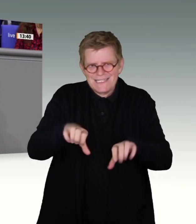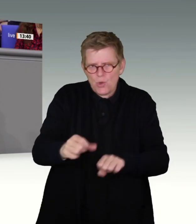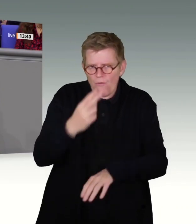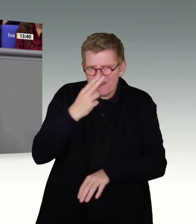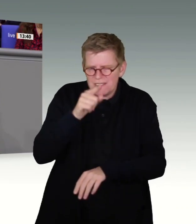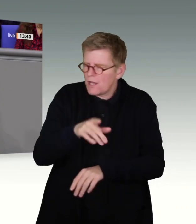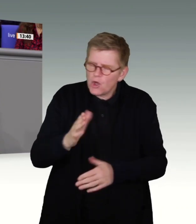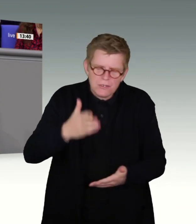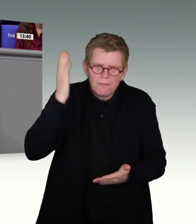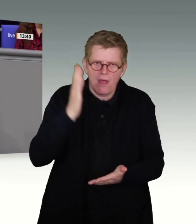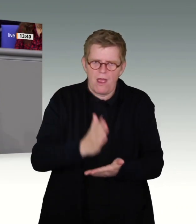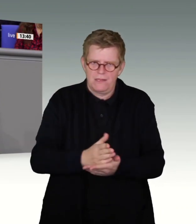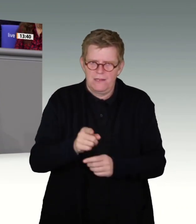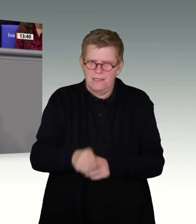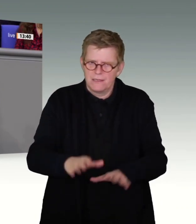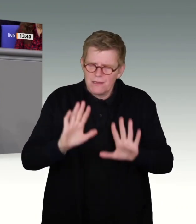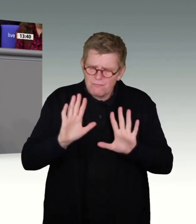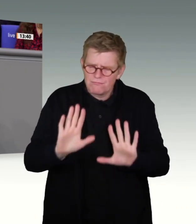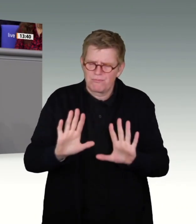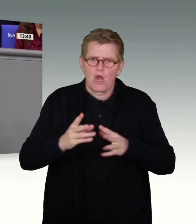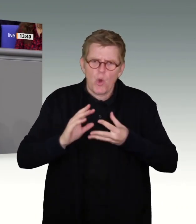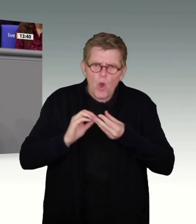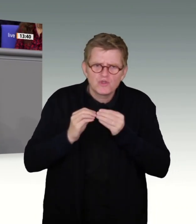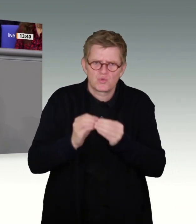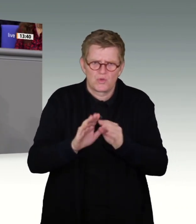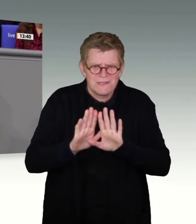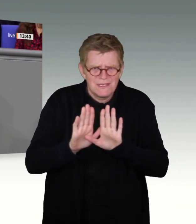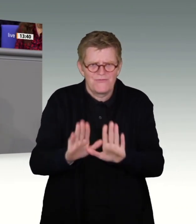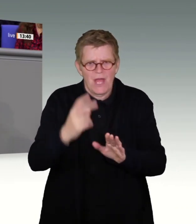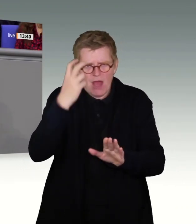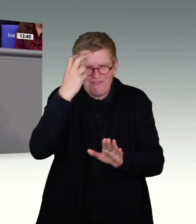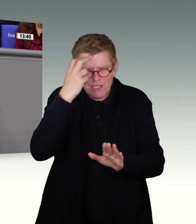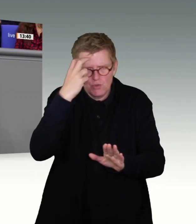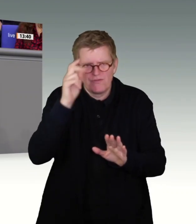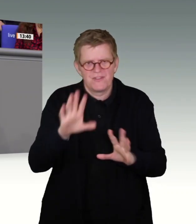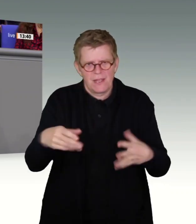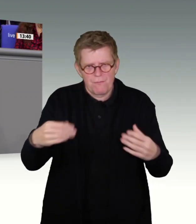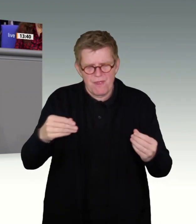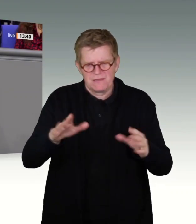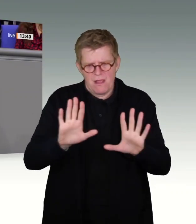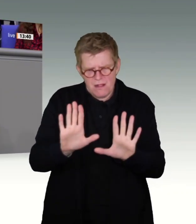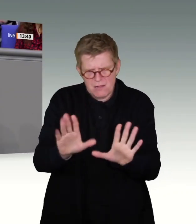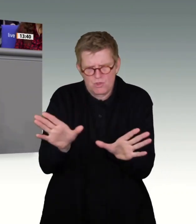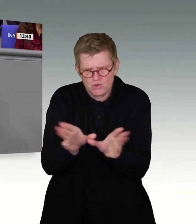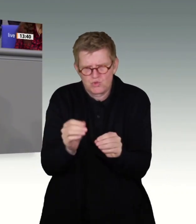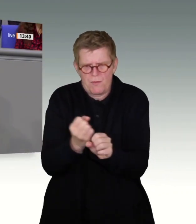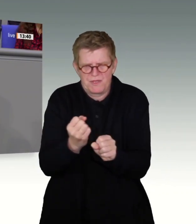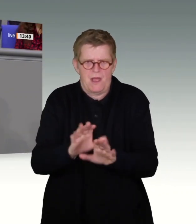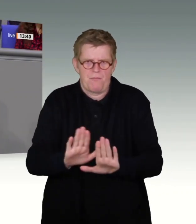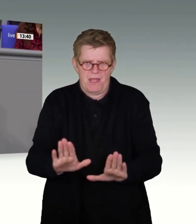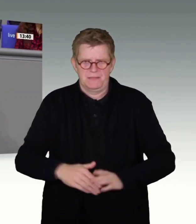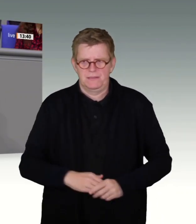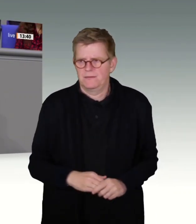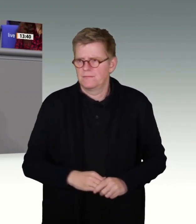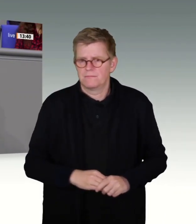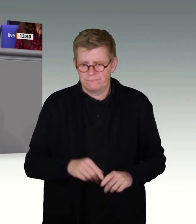eingestehen und konstruktiv an vernünftigen Mitteln miteinander arbeiten würden. Jetzt haben Sie einen